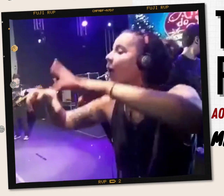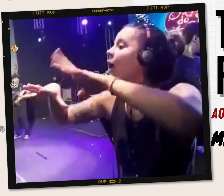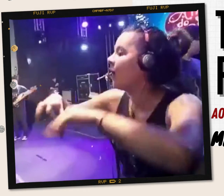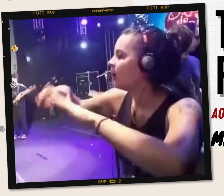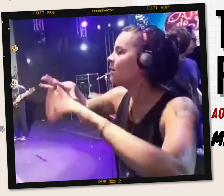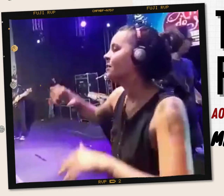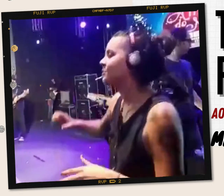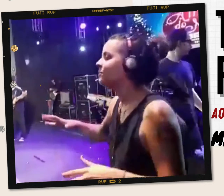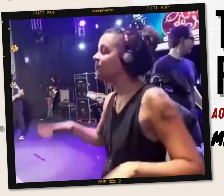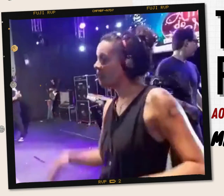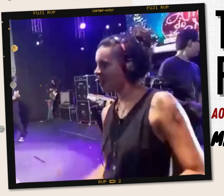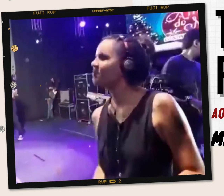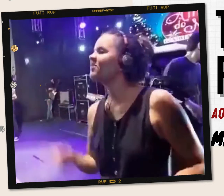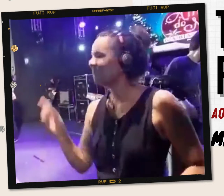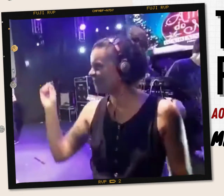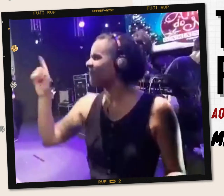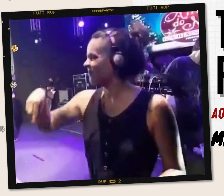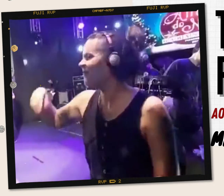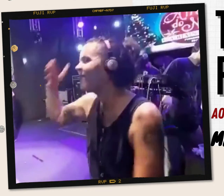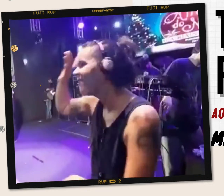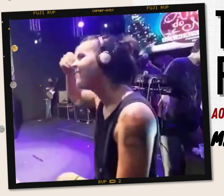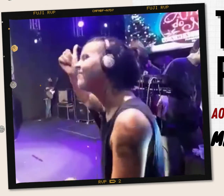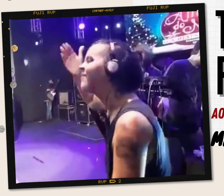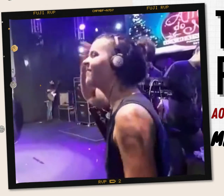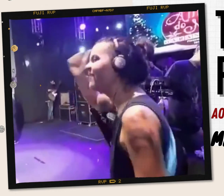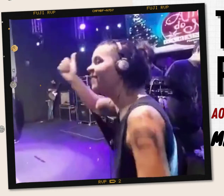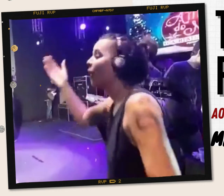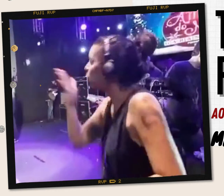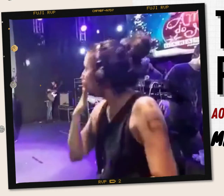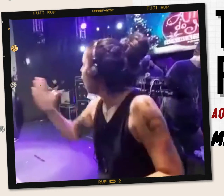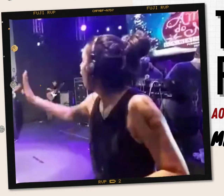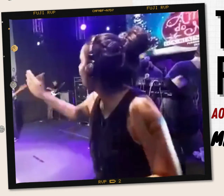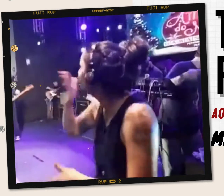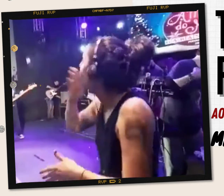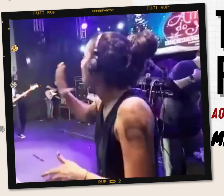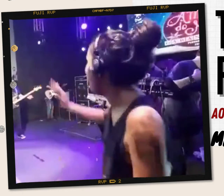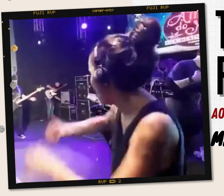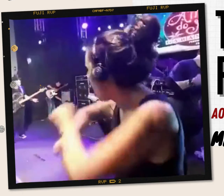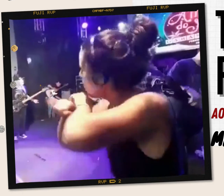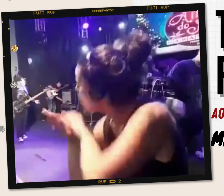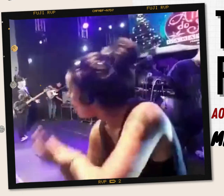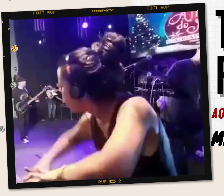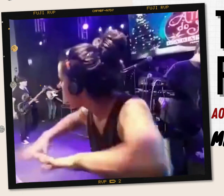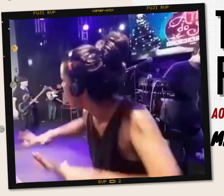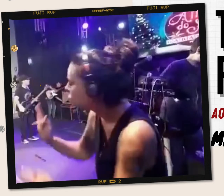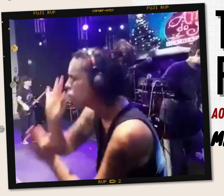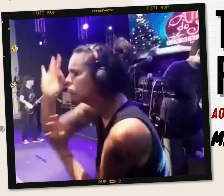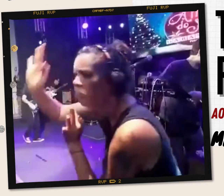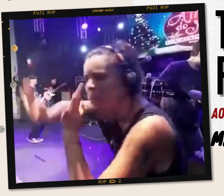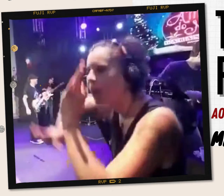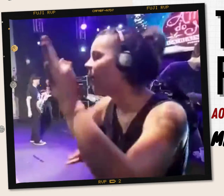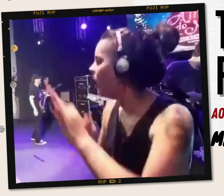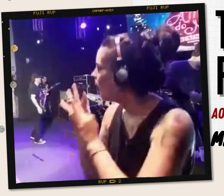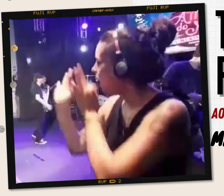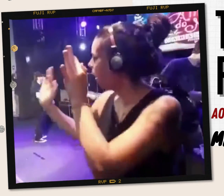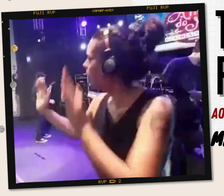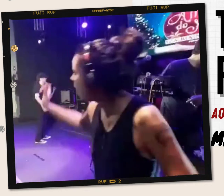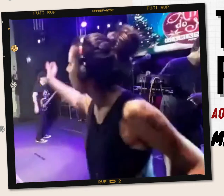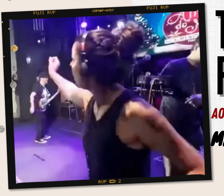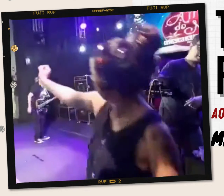Só que você me sabe Que eu não me prometi um bar de rosa Nem sei o